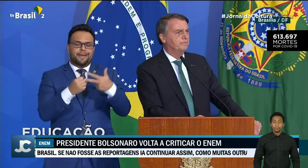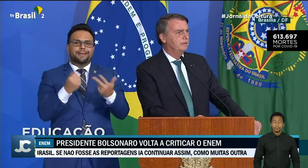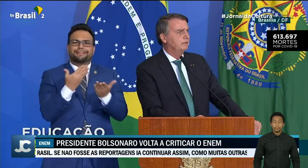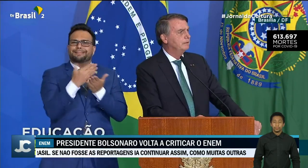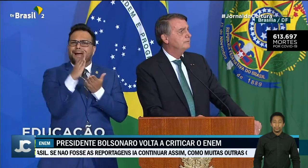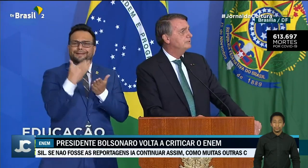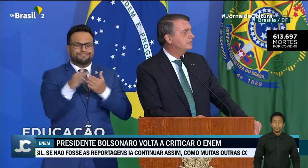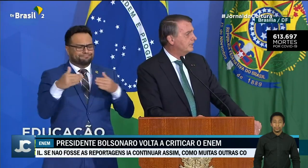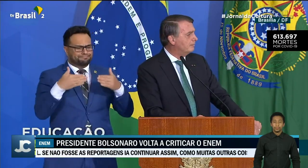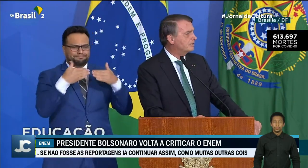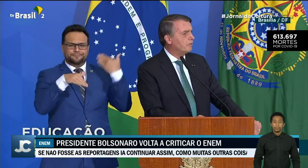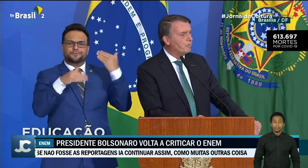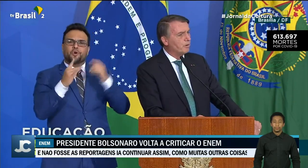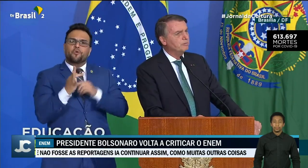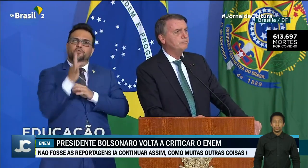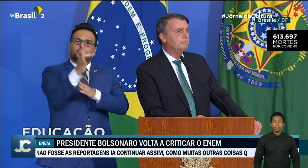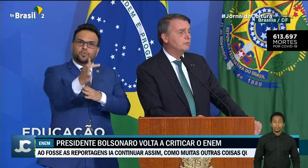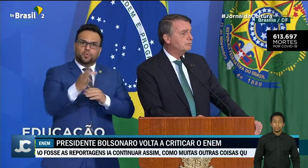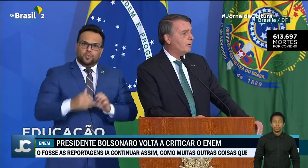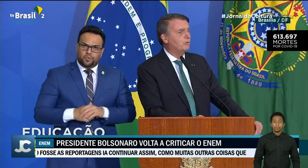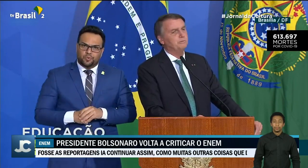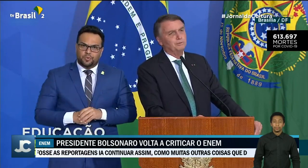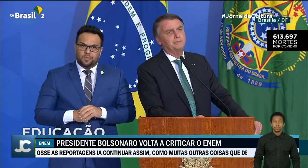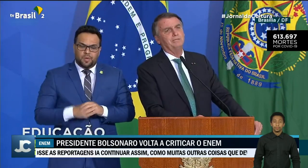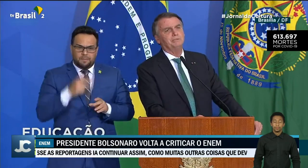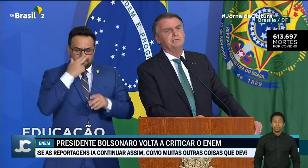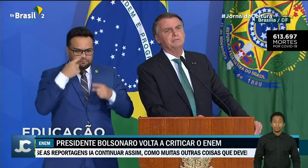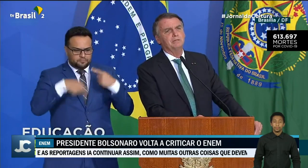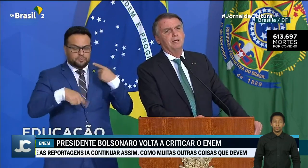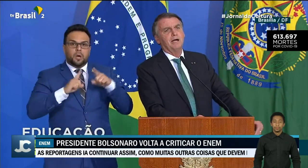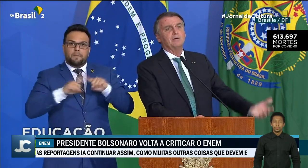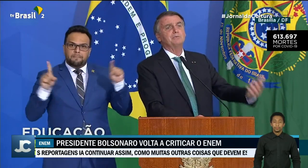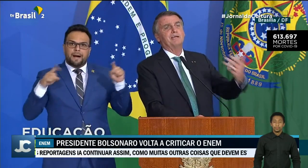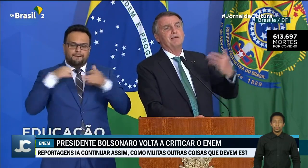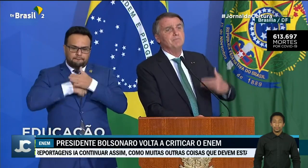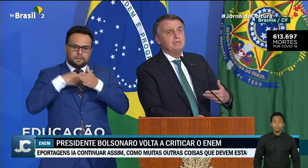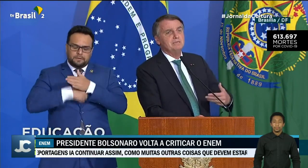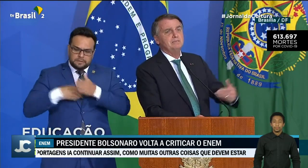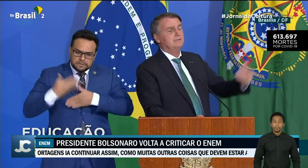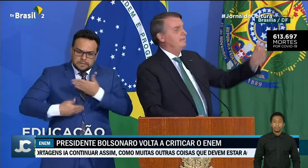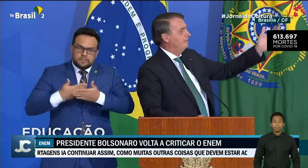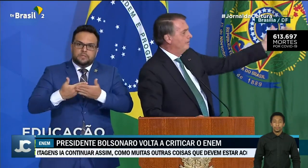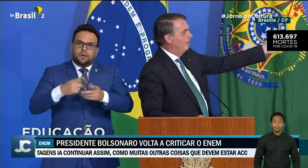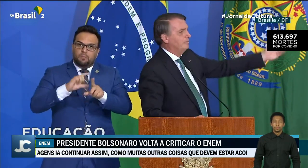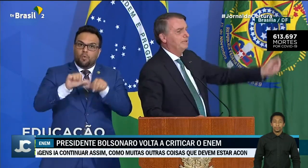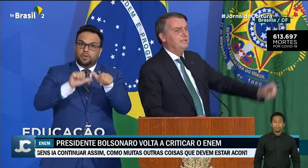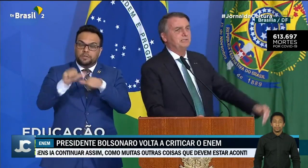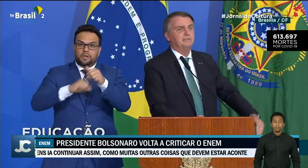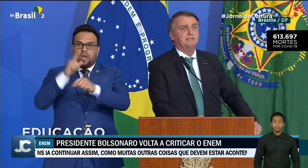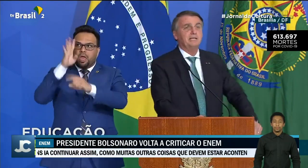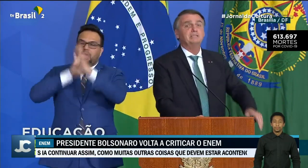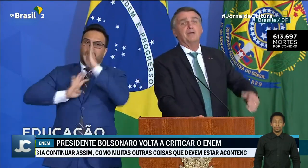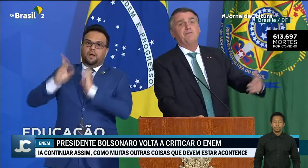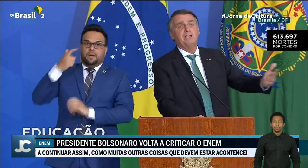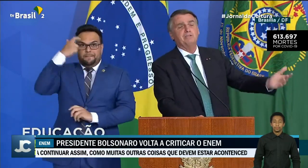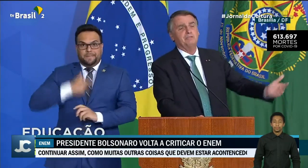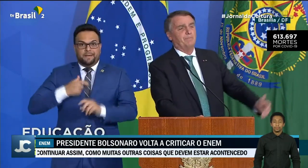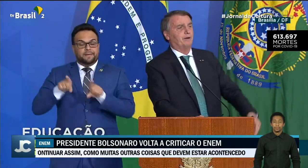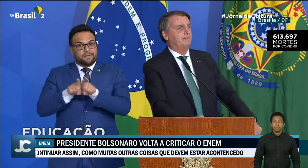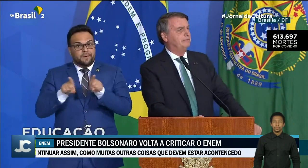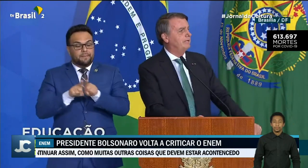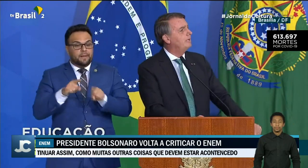nosso futuro. Estamos, aos poucos, mudando isso. Acusar a mim e ao ministro de ter